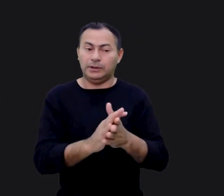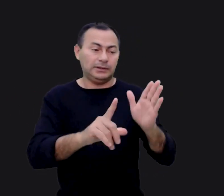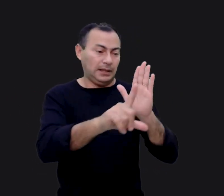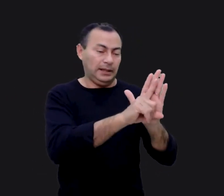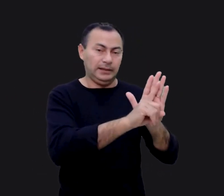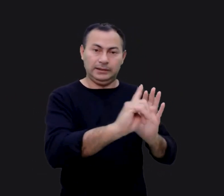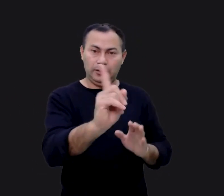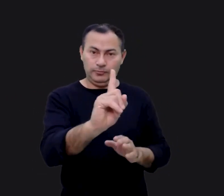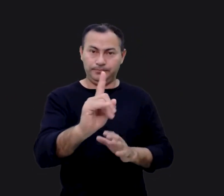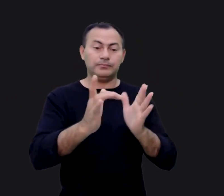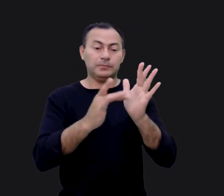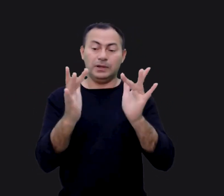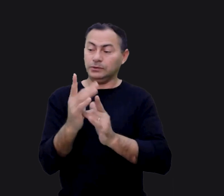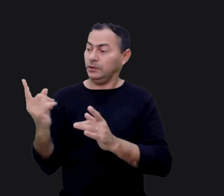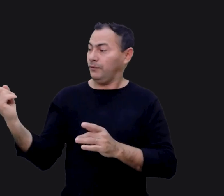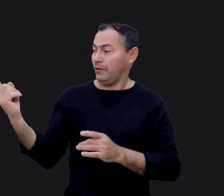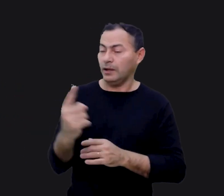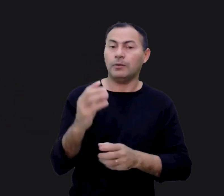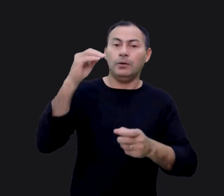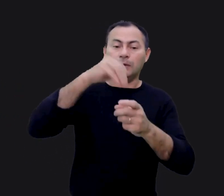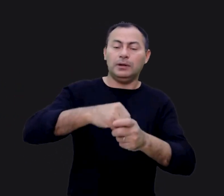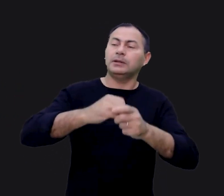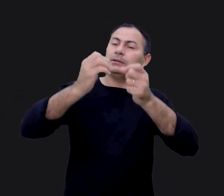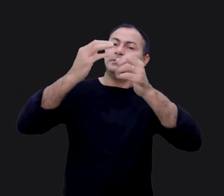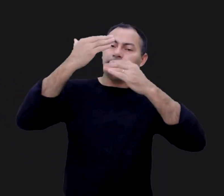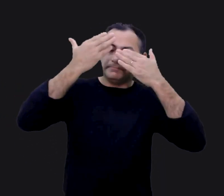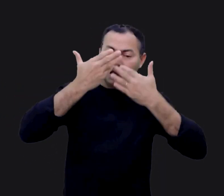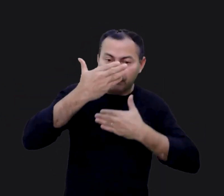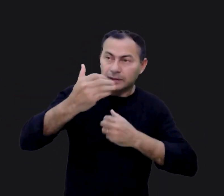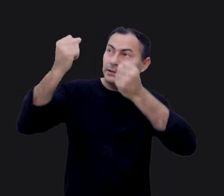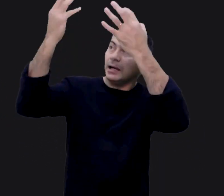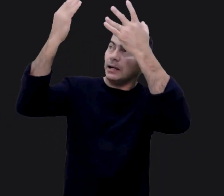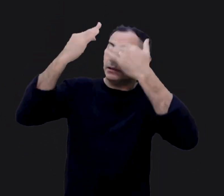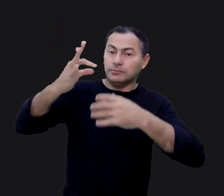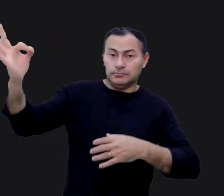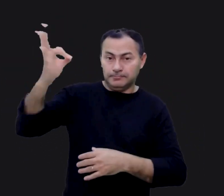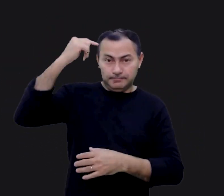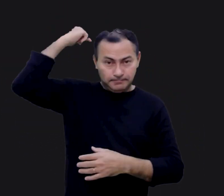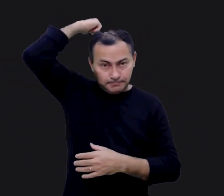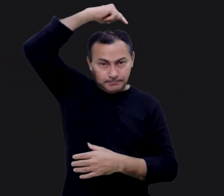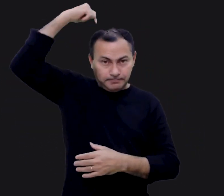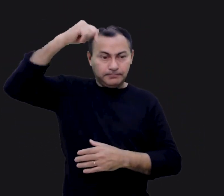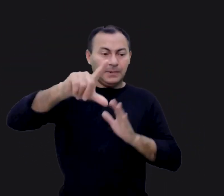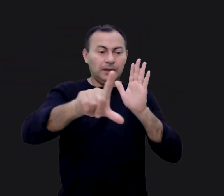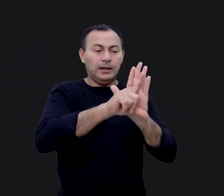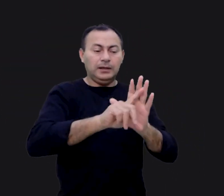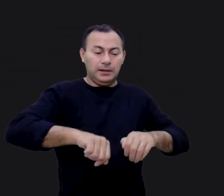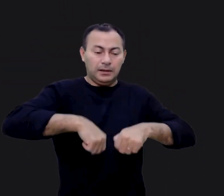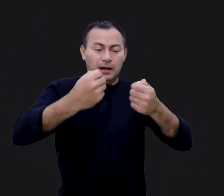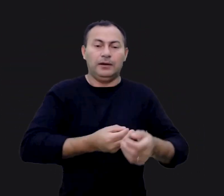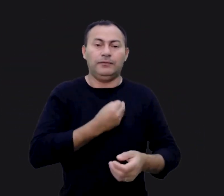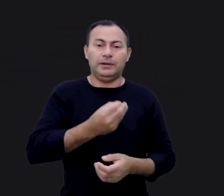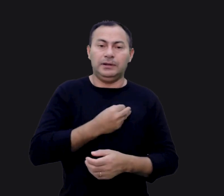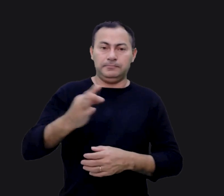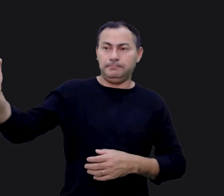debaixo dessa lei. Jesus veio e nos colocou debaixo da graça. O espírito da lei é sempre dar vida e esse espírito